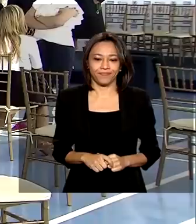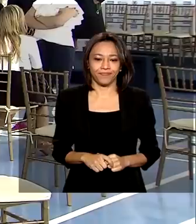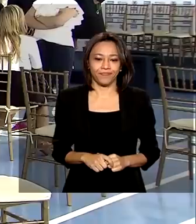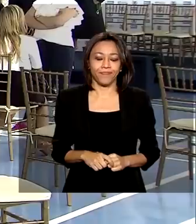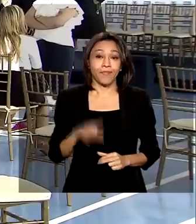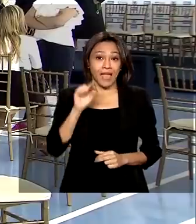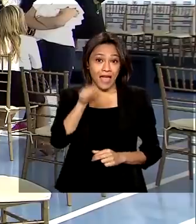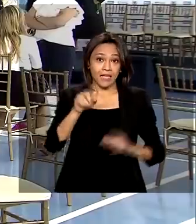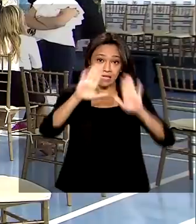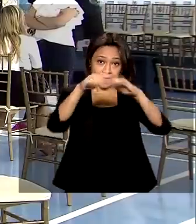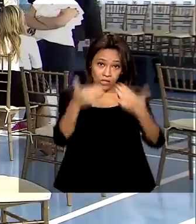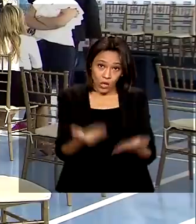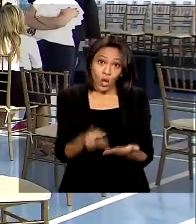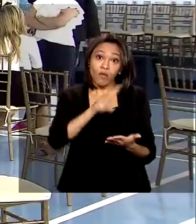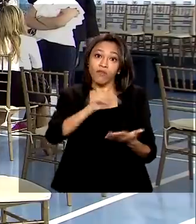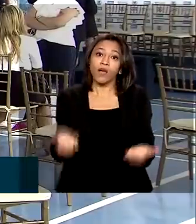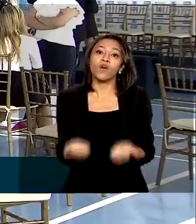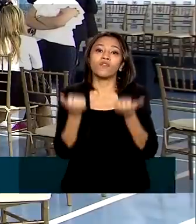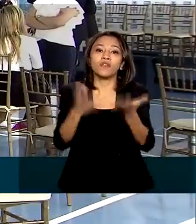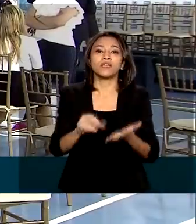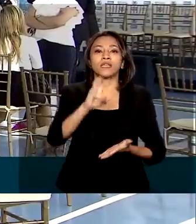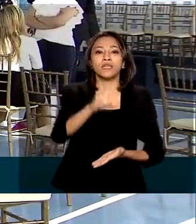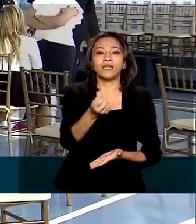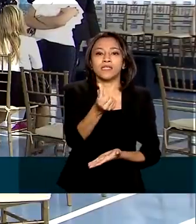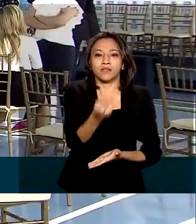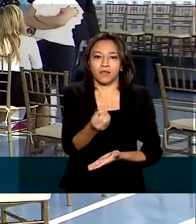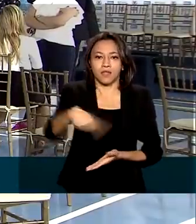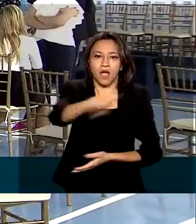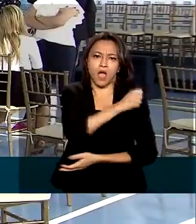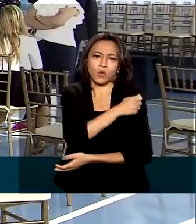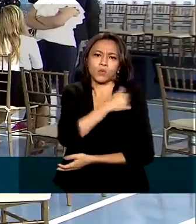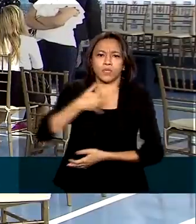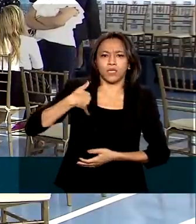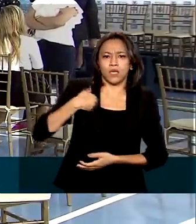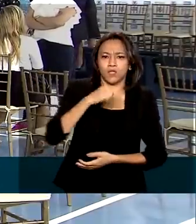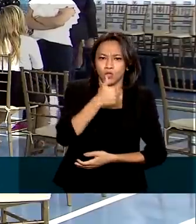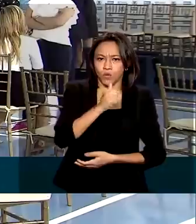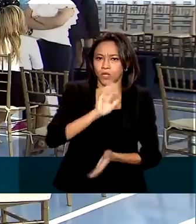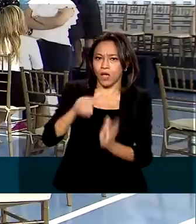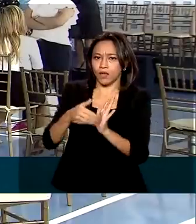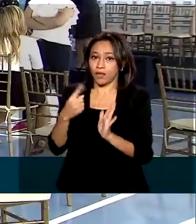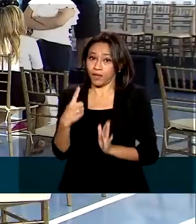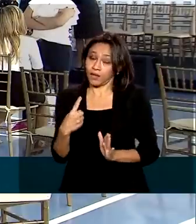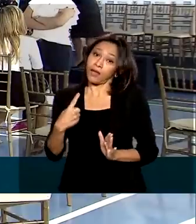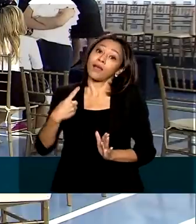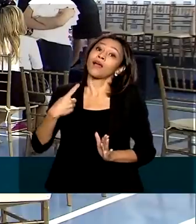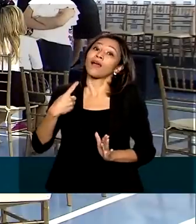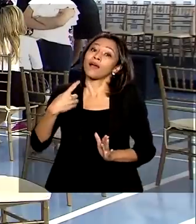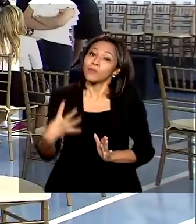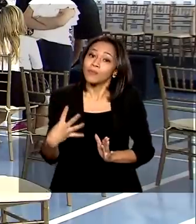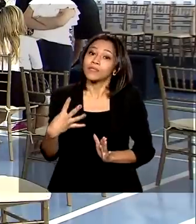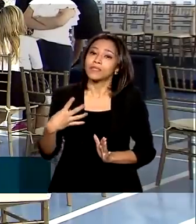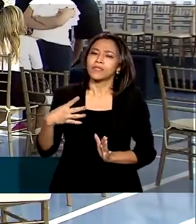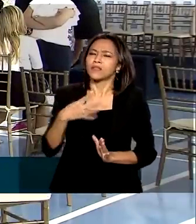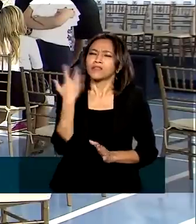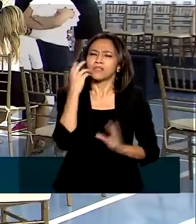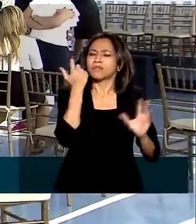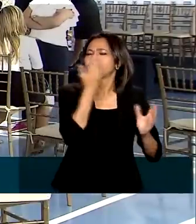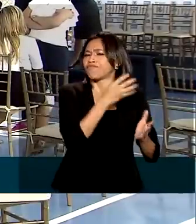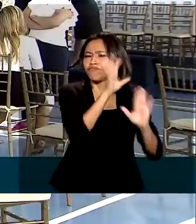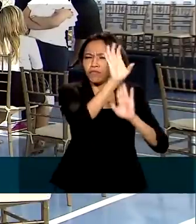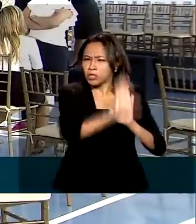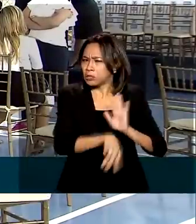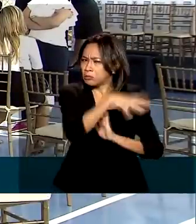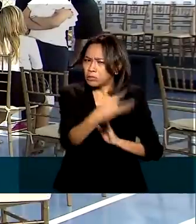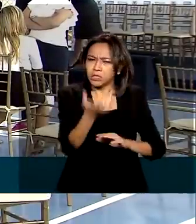A escola vai atender a 560 alunos de 11 a 14 anos de idade. Além das aulas tradicionais de matemática,